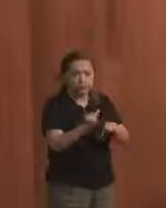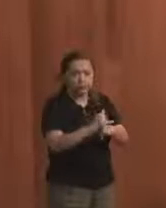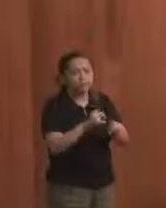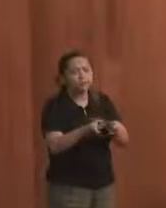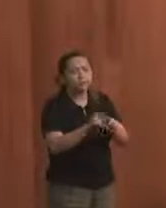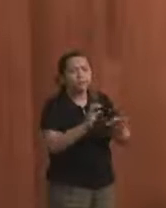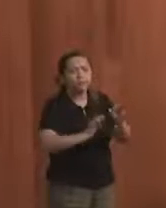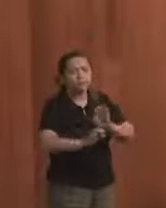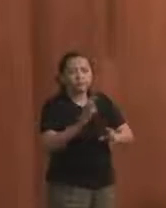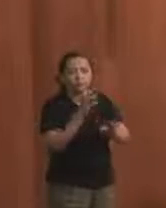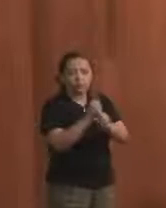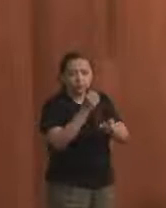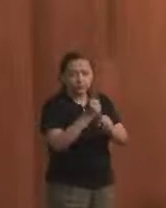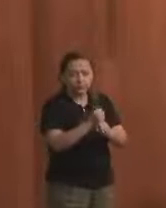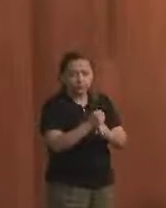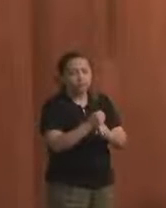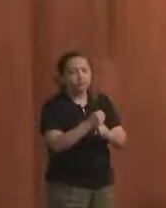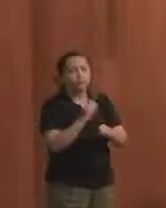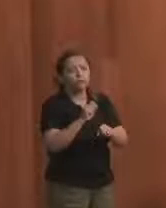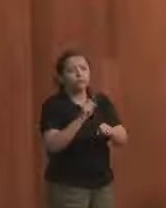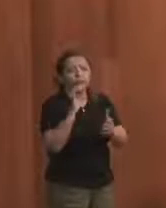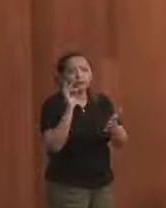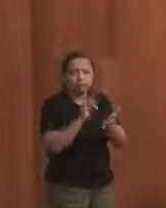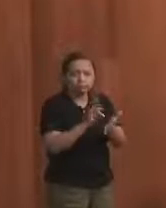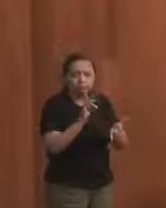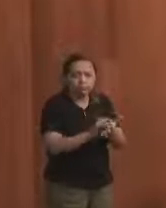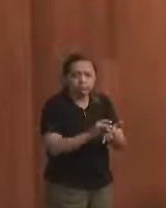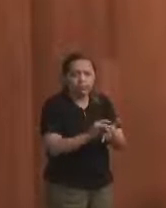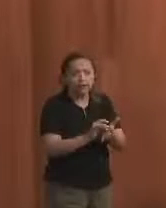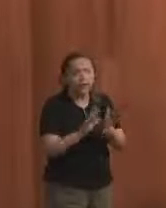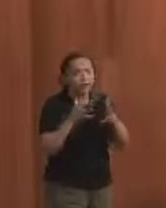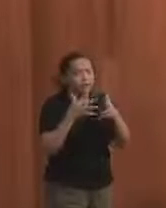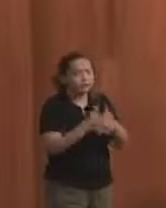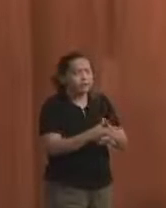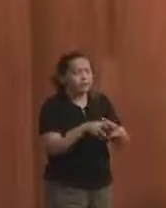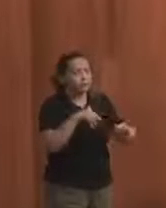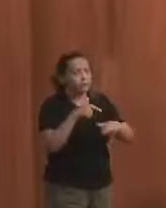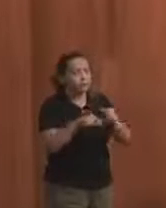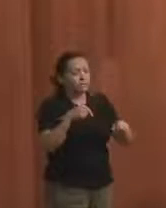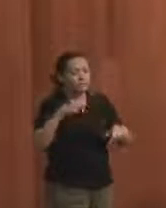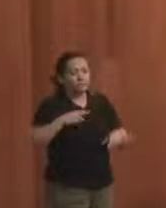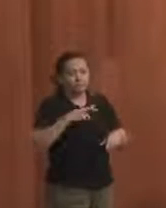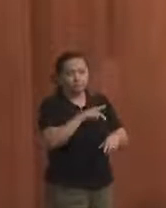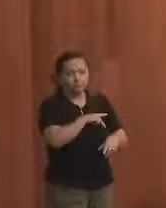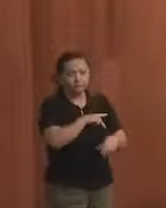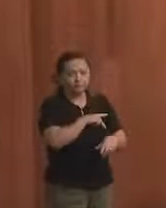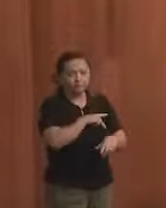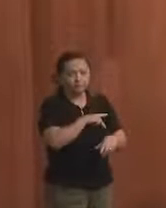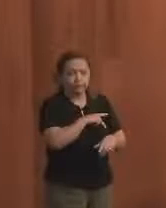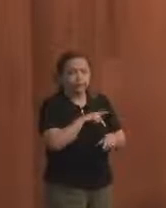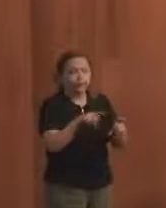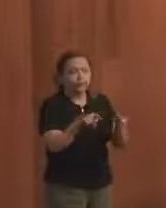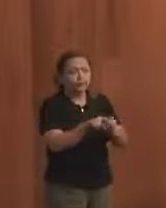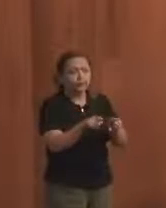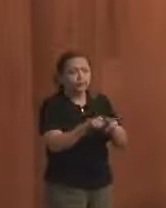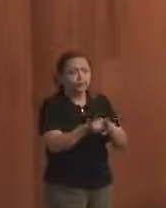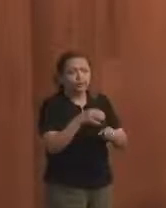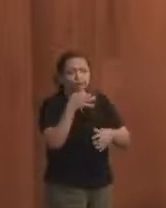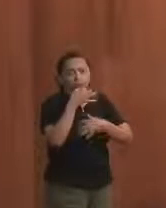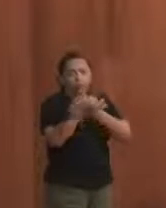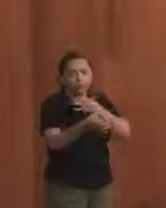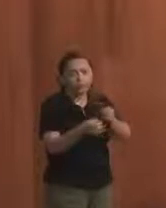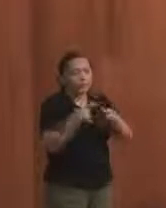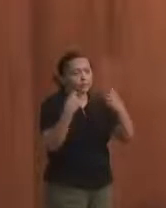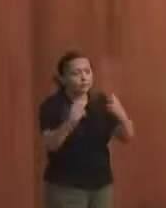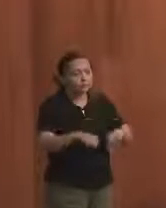planejamento orçamentário. Então, naquilo que realmente afeta o trabalho do Ministério Público. Também comentou-se